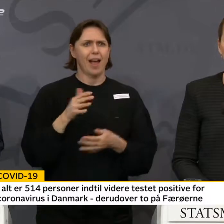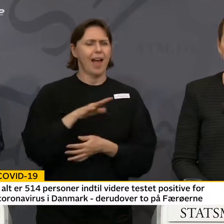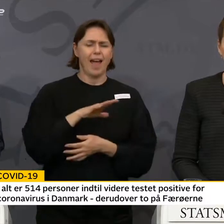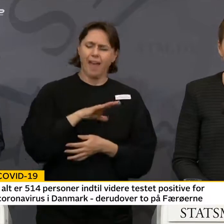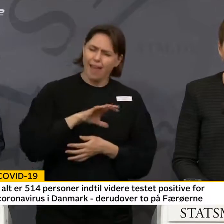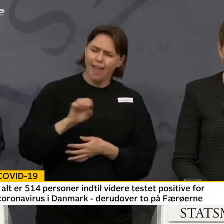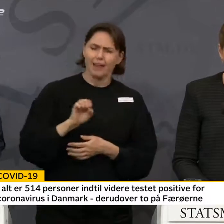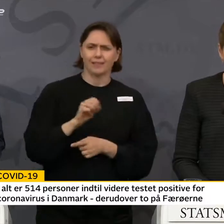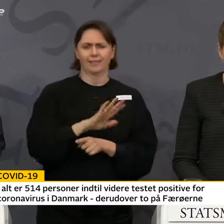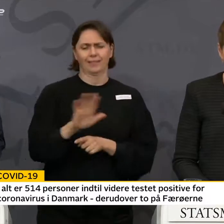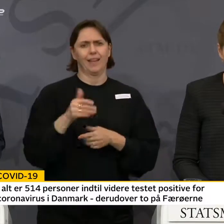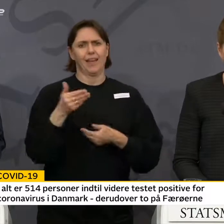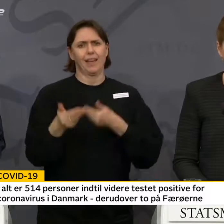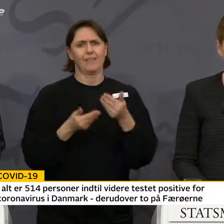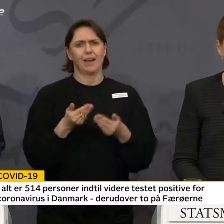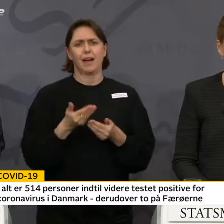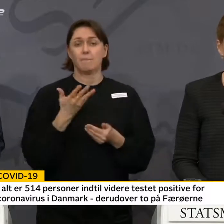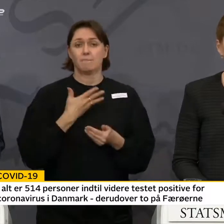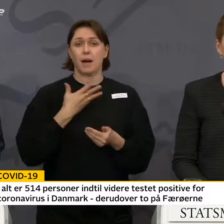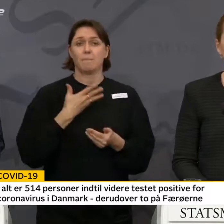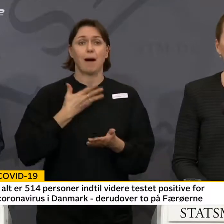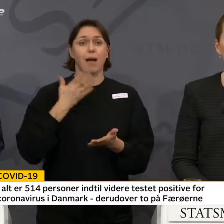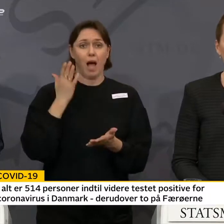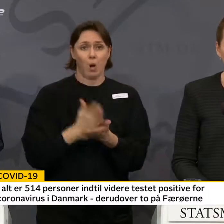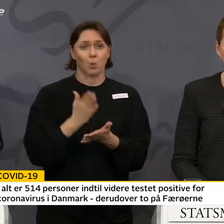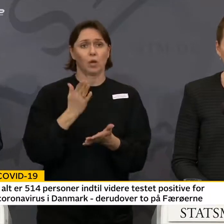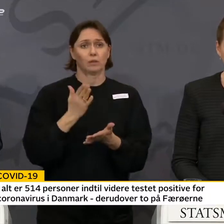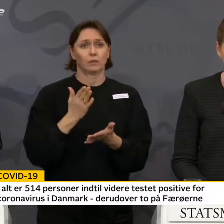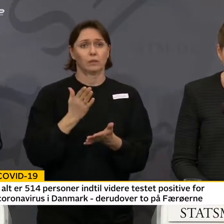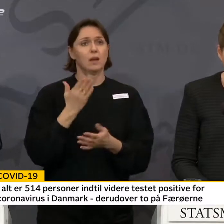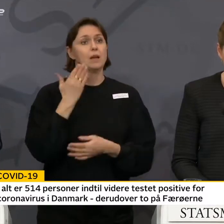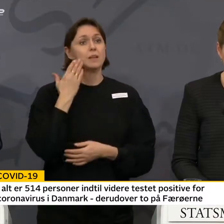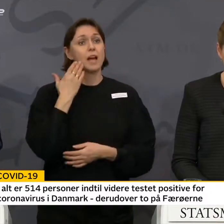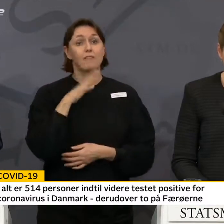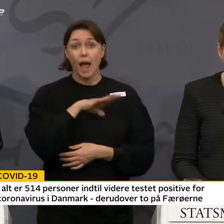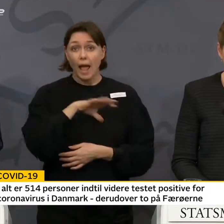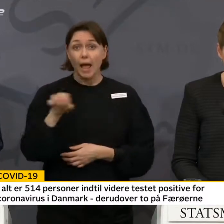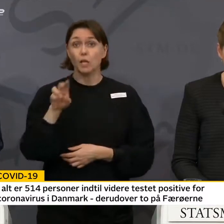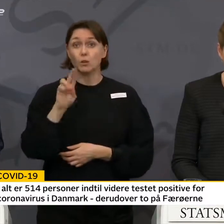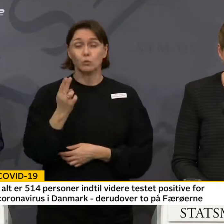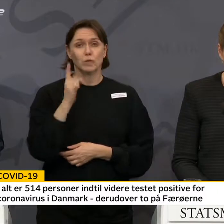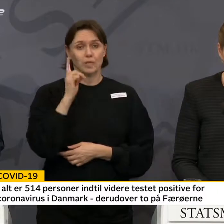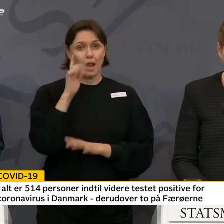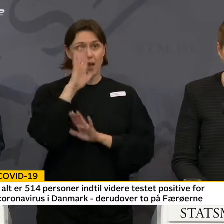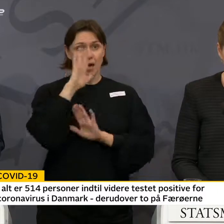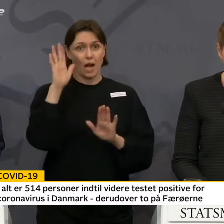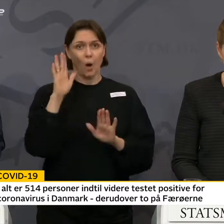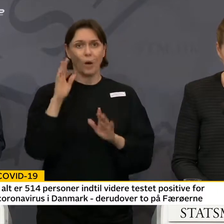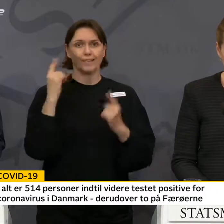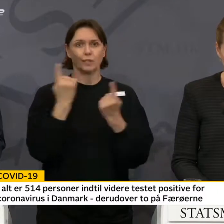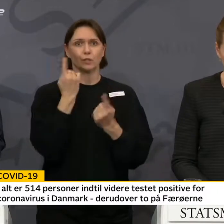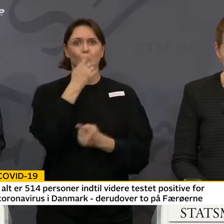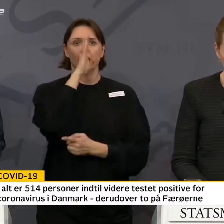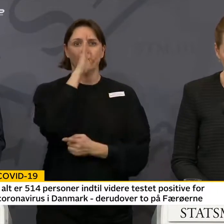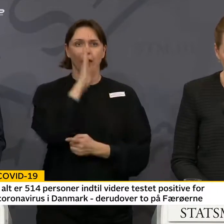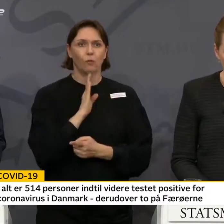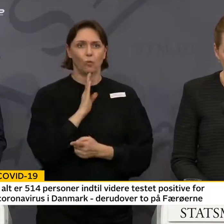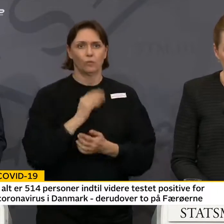adfærd bliver helt afgørende. Og derfor må alle nu være klar over situationens alvor.